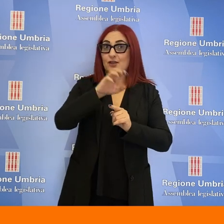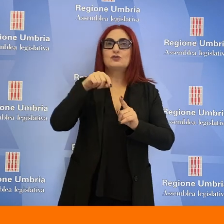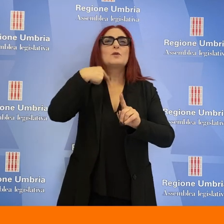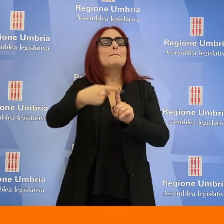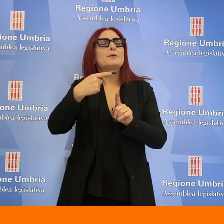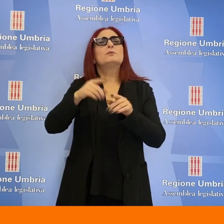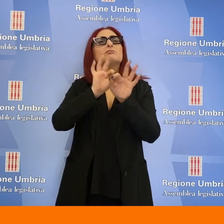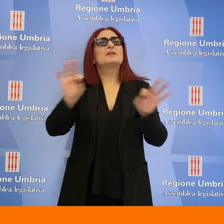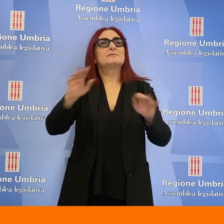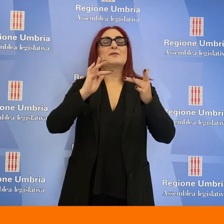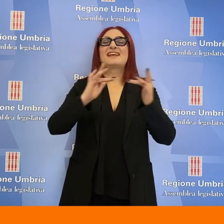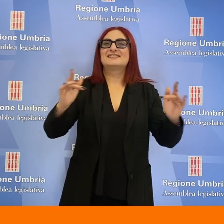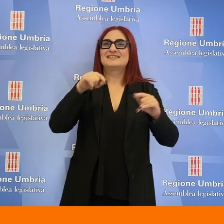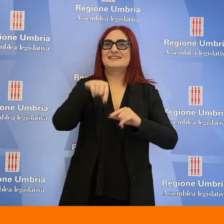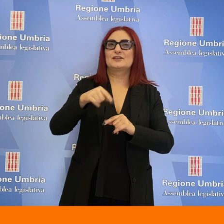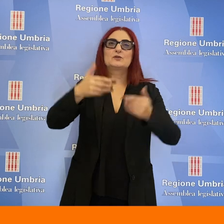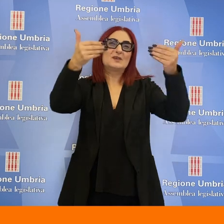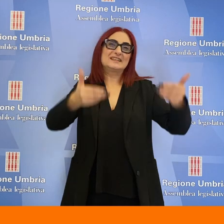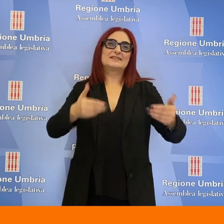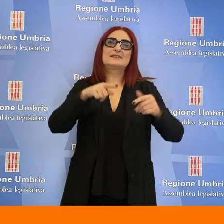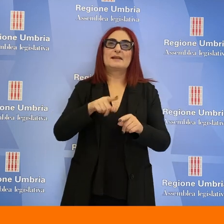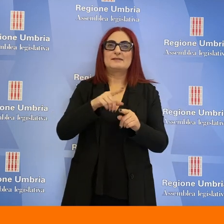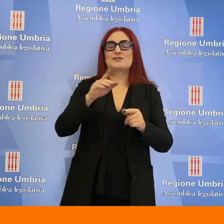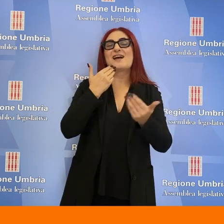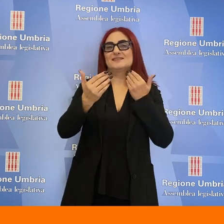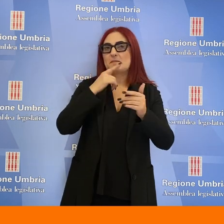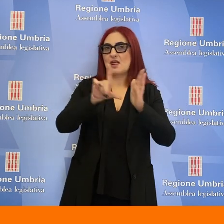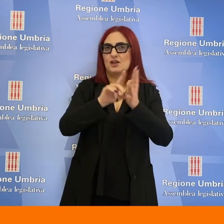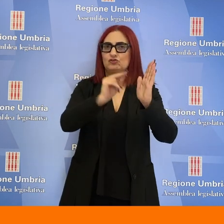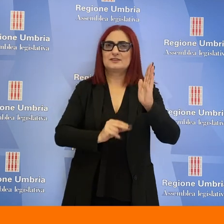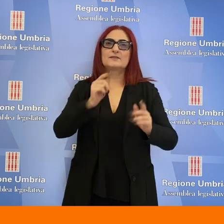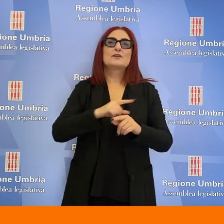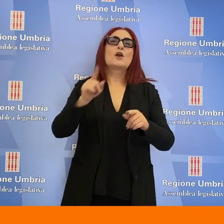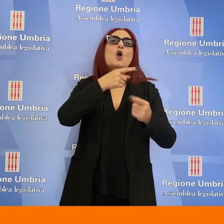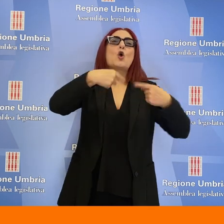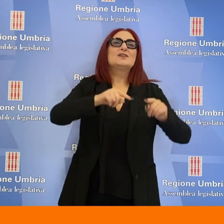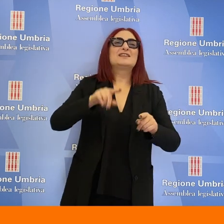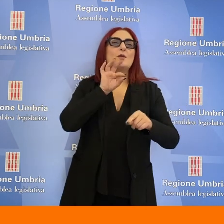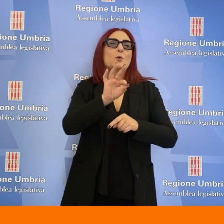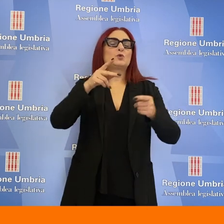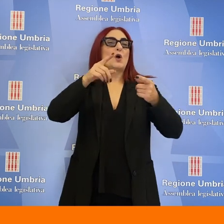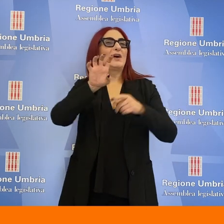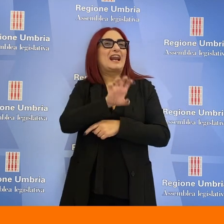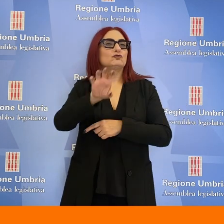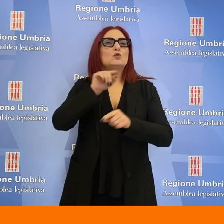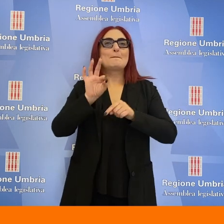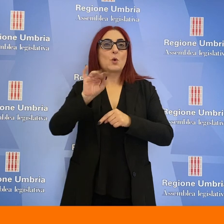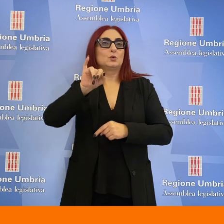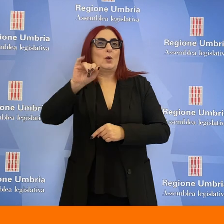Regione, è disponibile in rete sul sito istituzionale dell'Assemblea legislativa, consiglio.regione.umbria.it